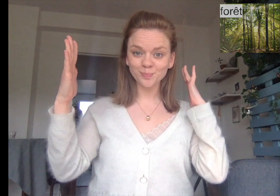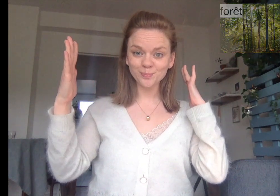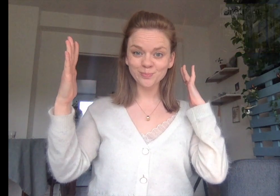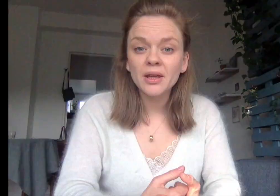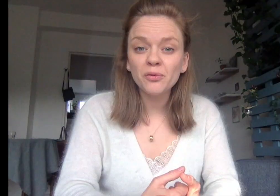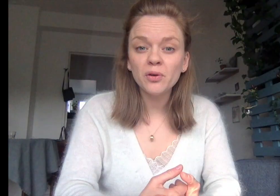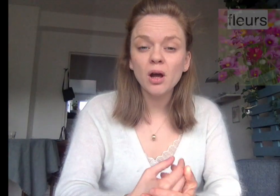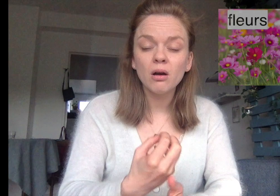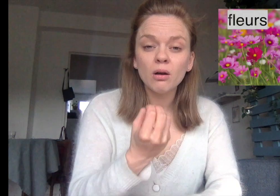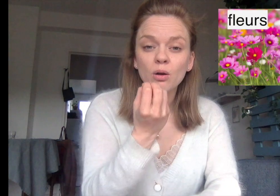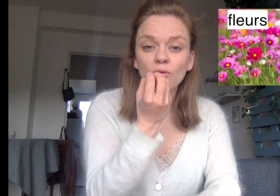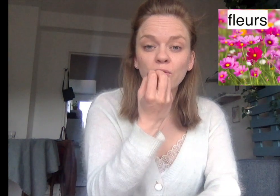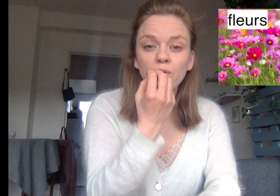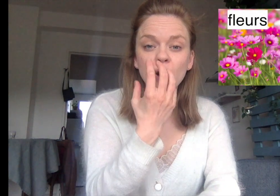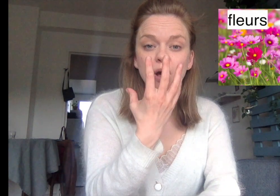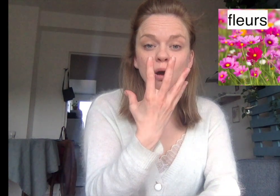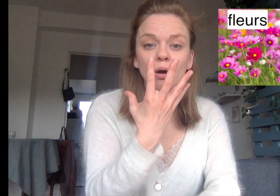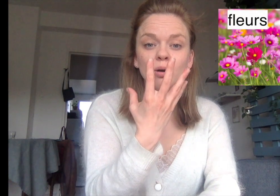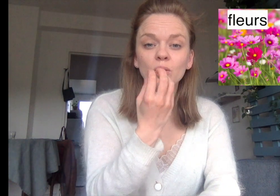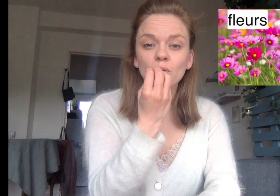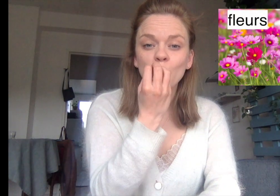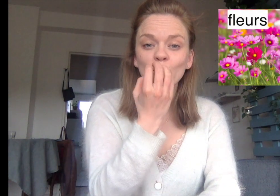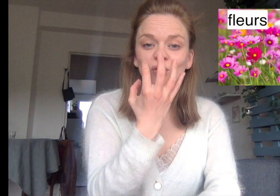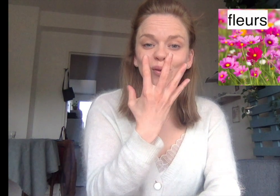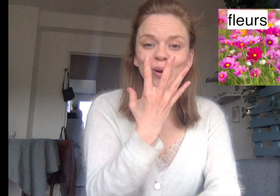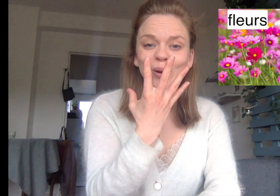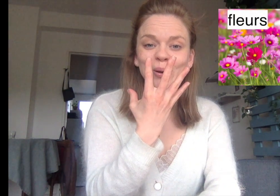Et fleurs. Et fleurs. Et fleurs. Fleurs.